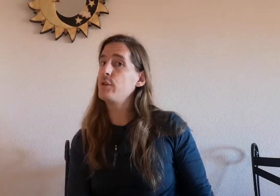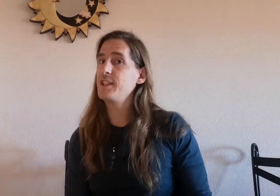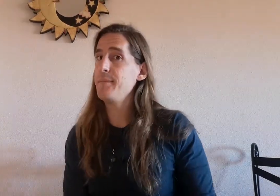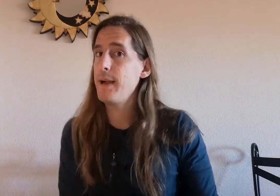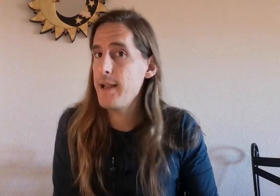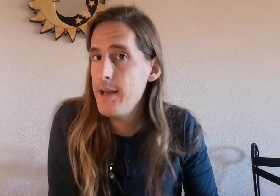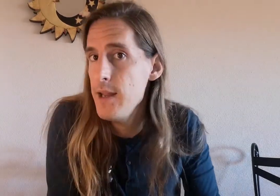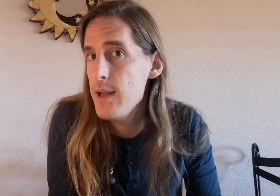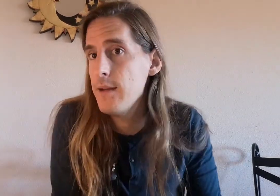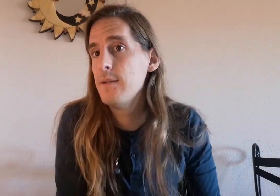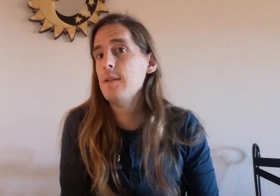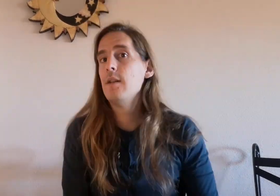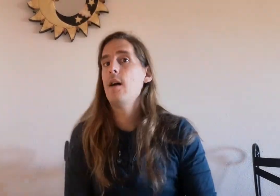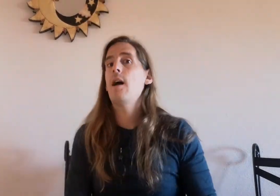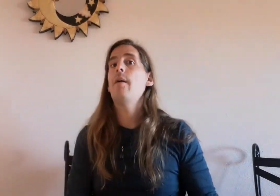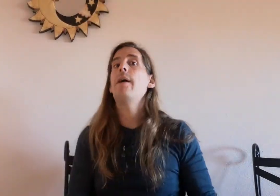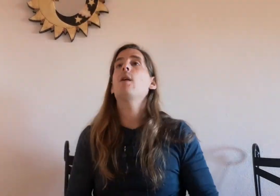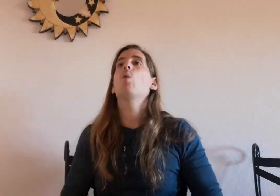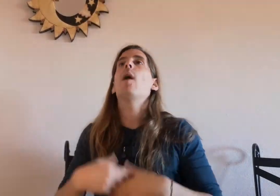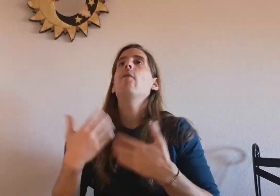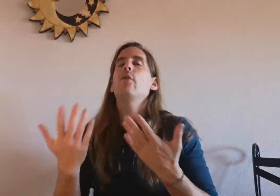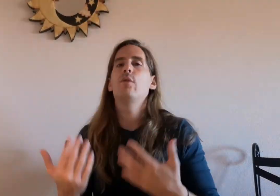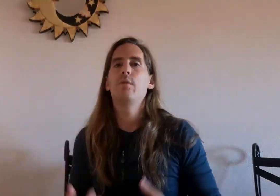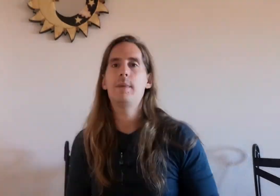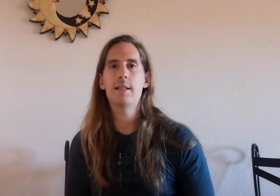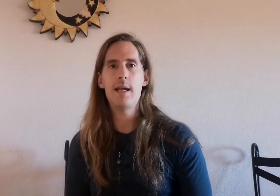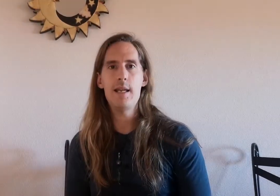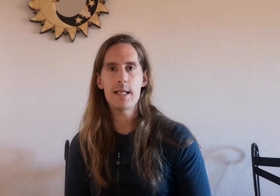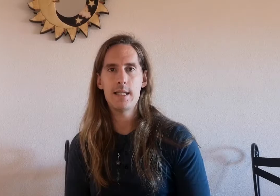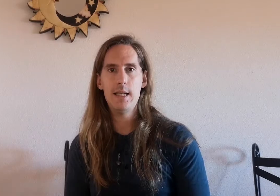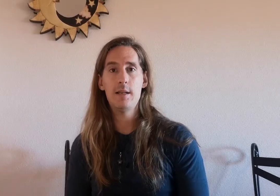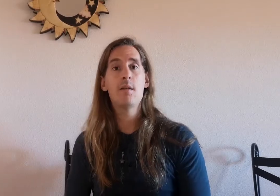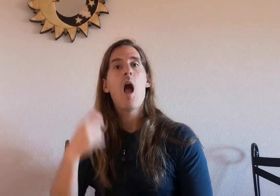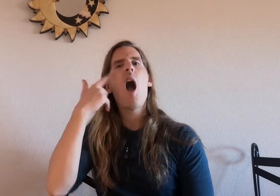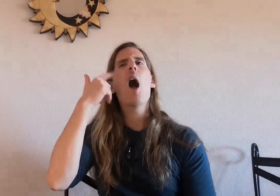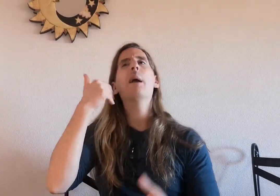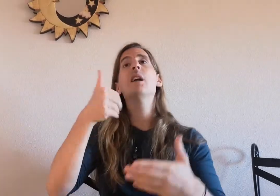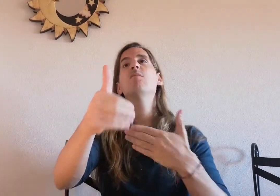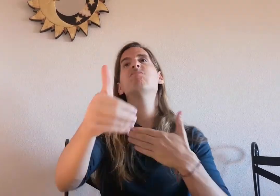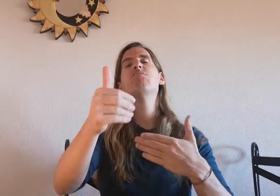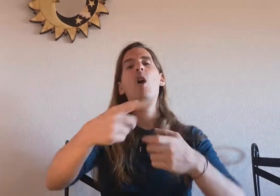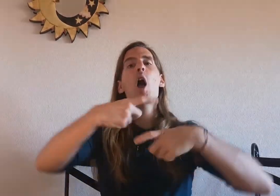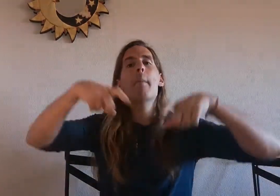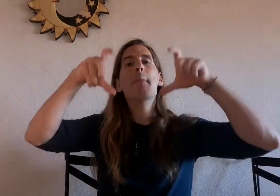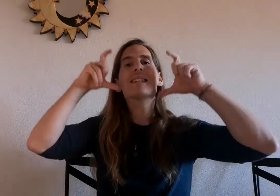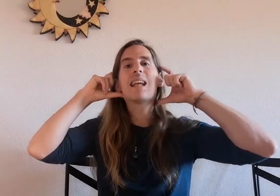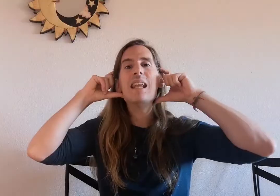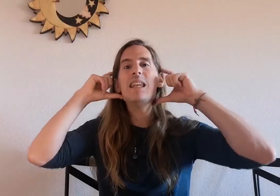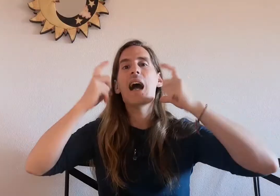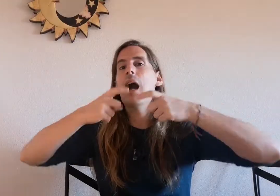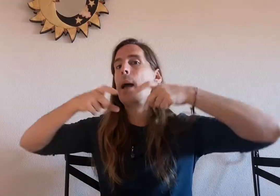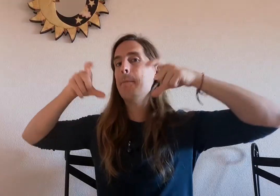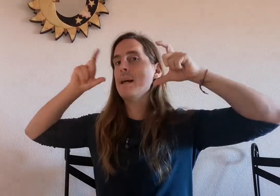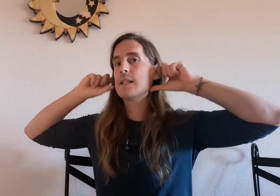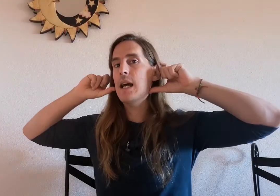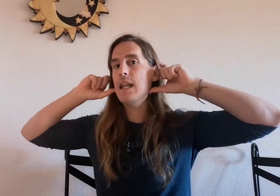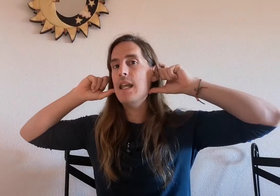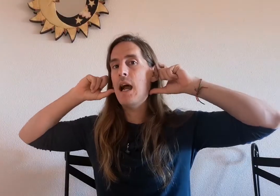sin mascarilla a ver cuando mascarilla sin a ver mascarilla mascarilla